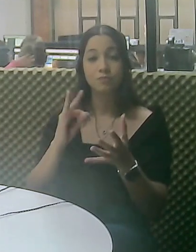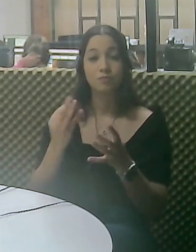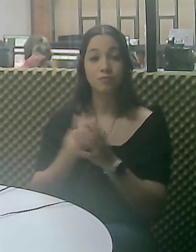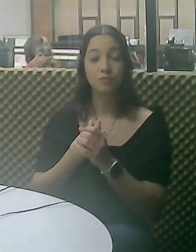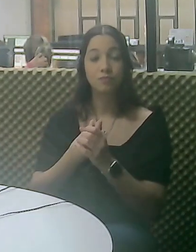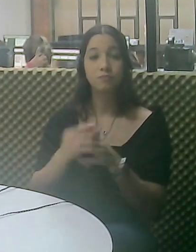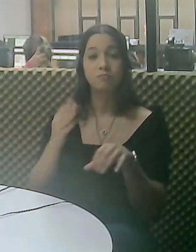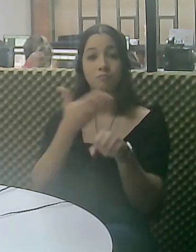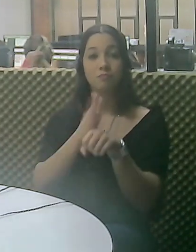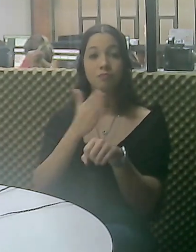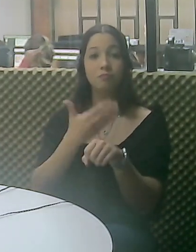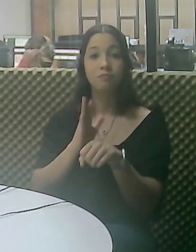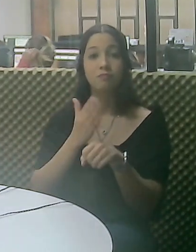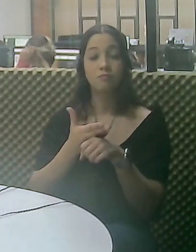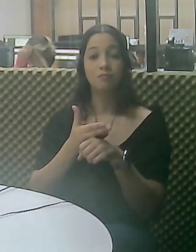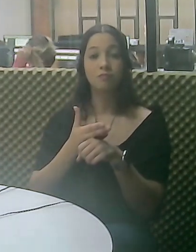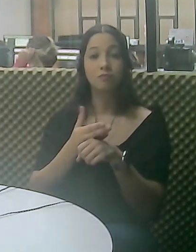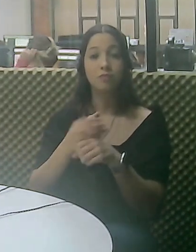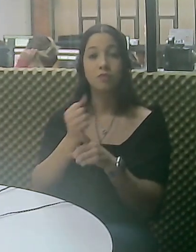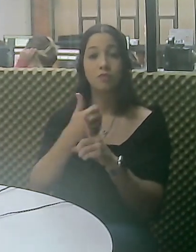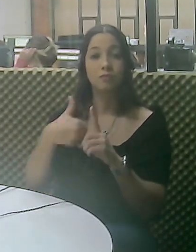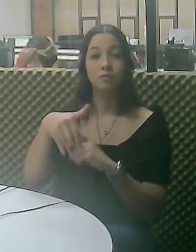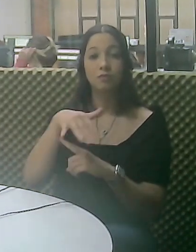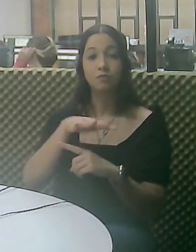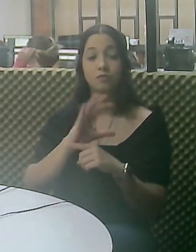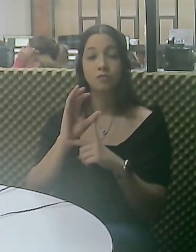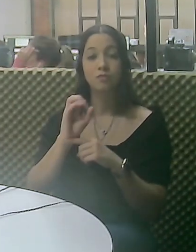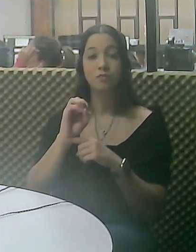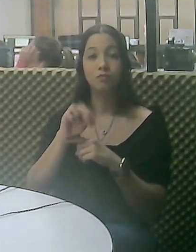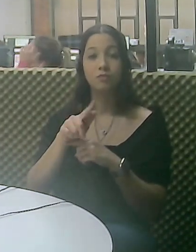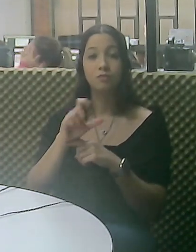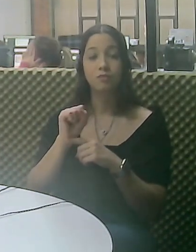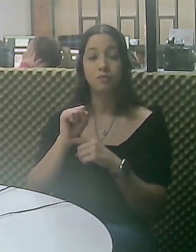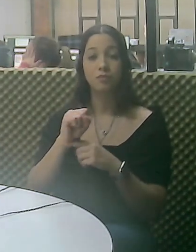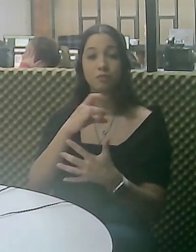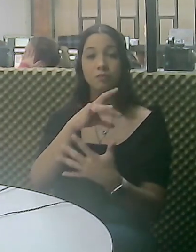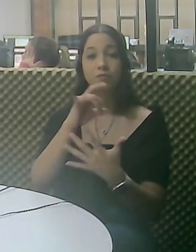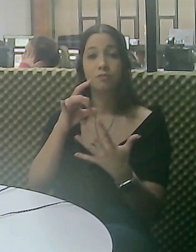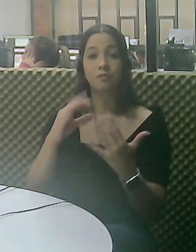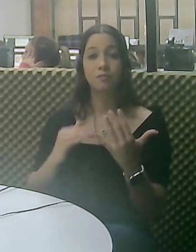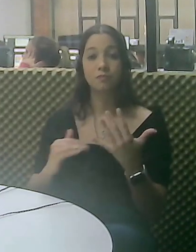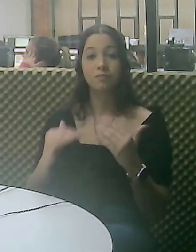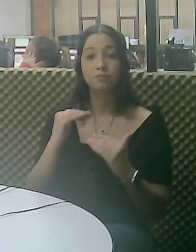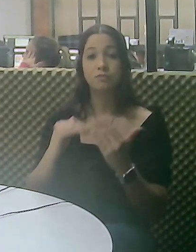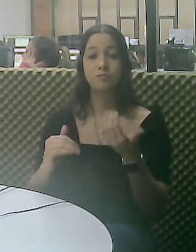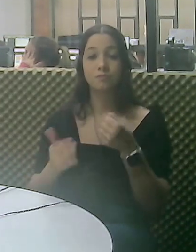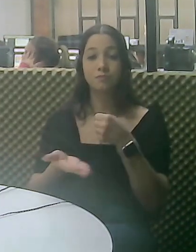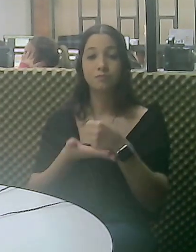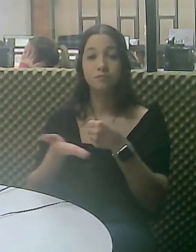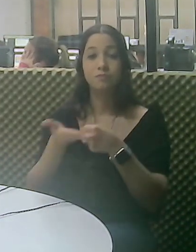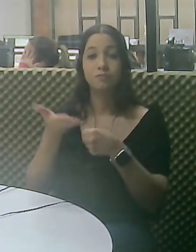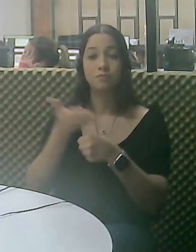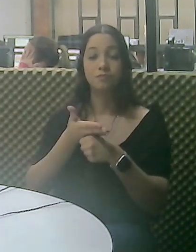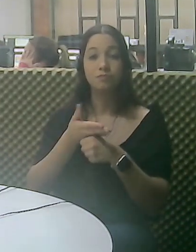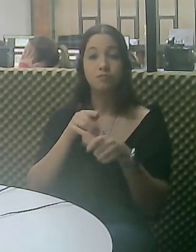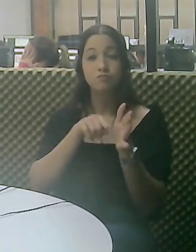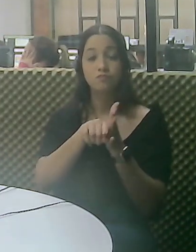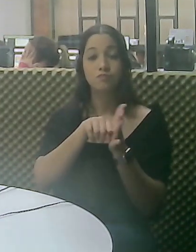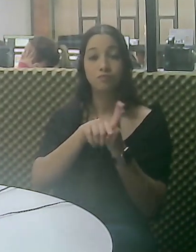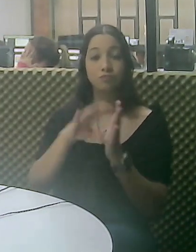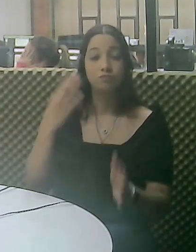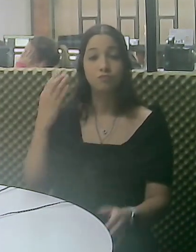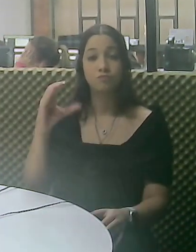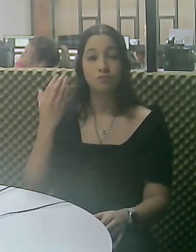Municipal de Saúde, além de promover a integração e suas práticas entre as organizações sociais nos diversos níveis de